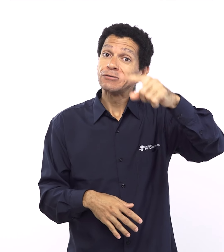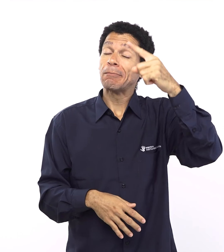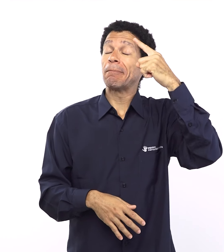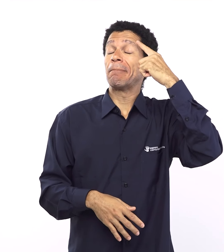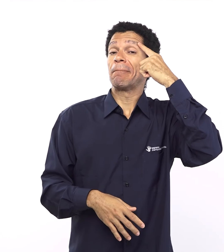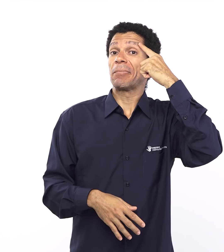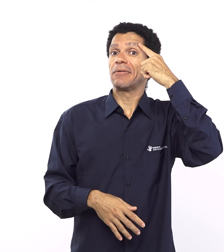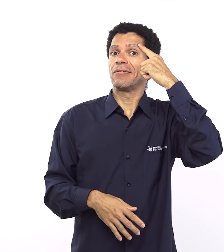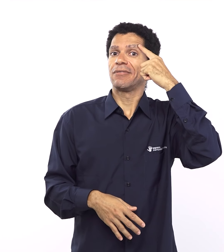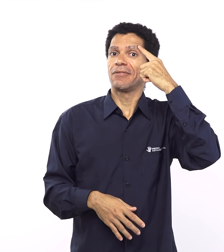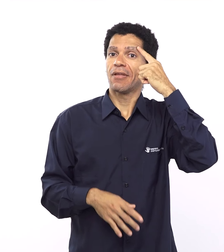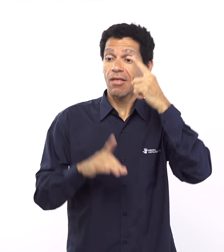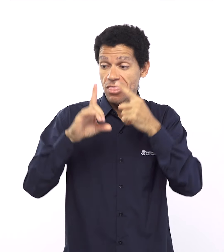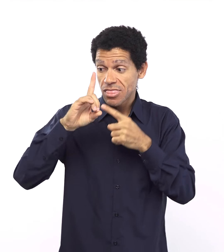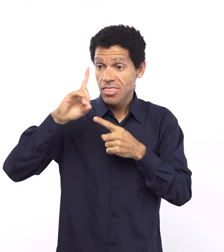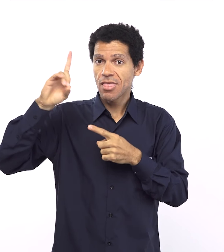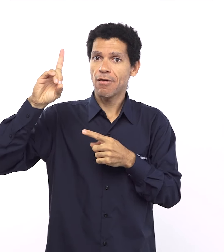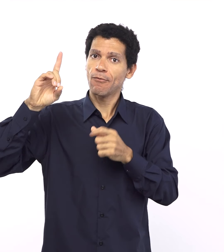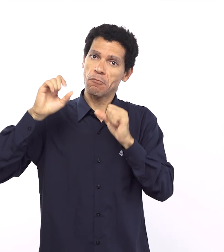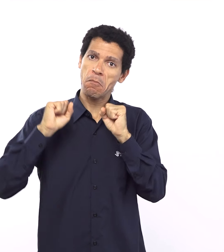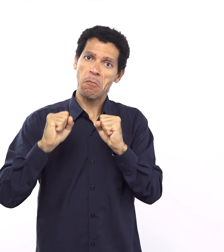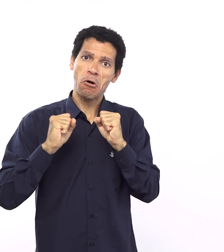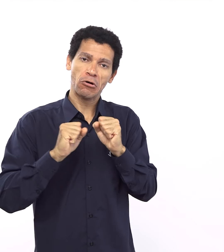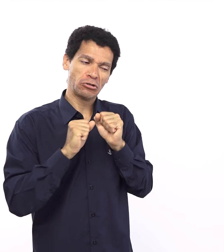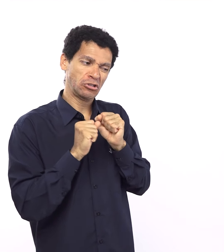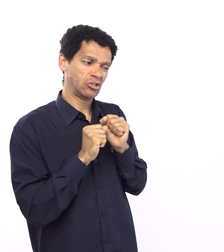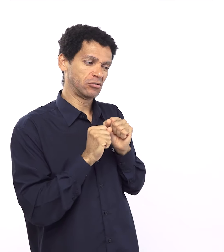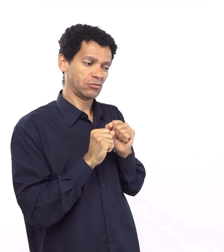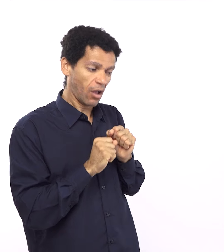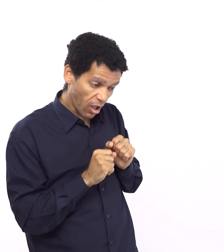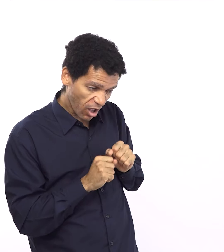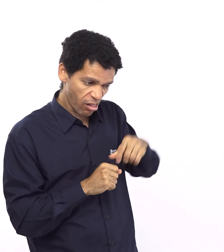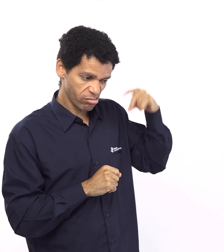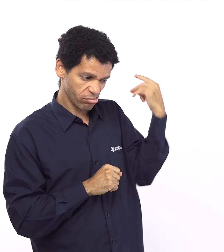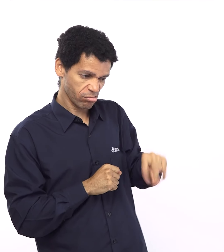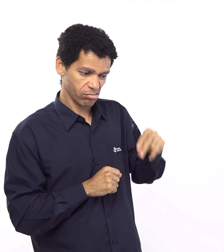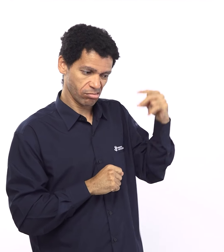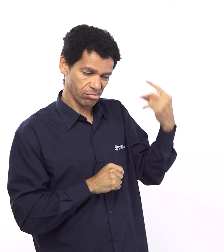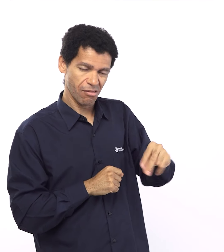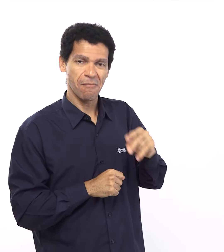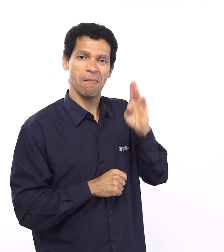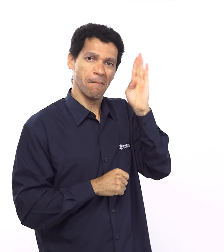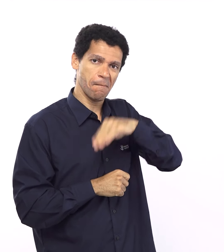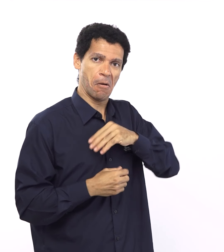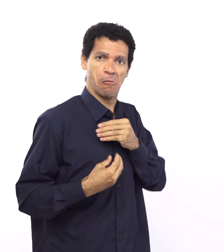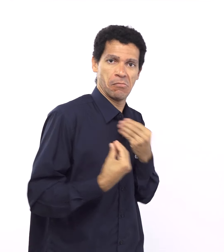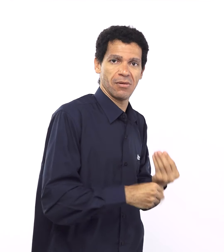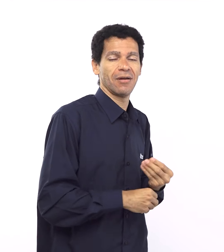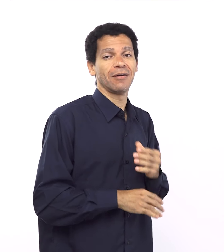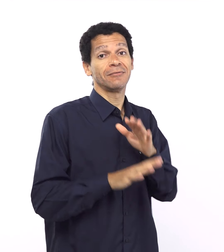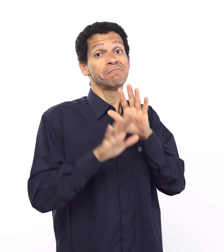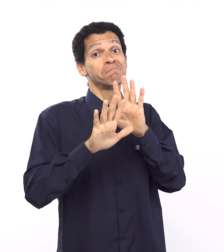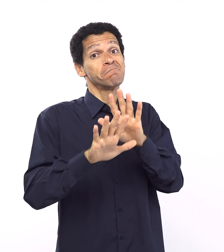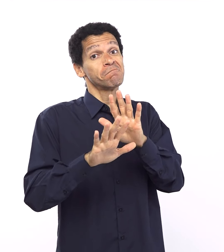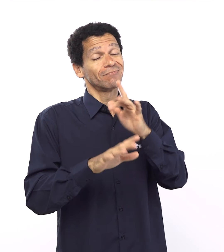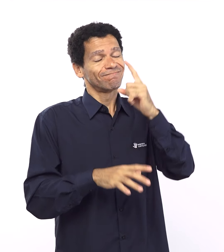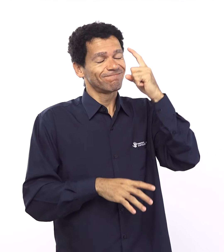novo inclusive na maldição a gente vê manifestação de graça até porque as maldições da aliança